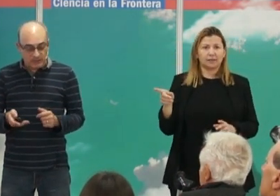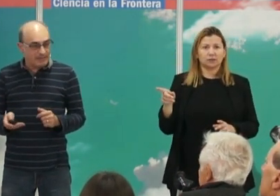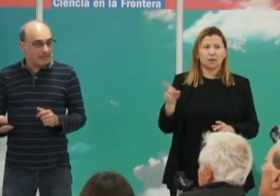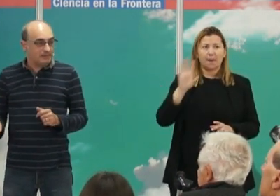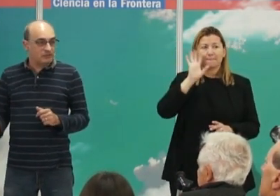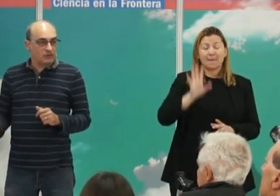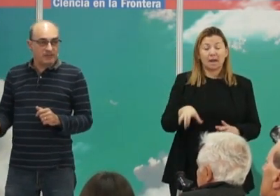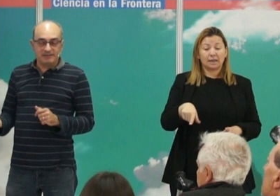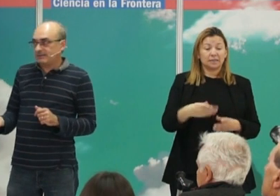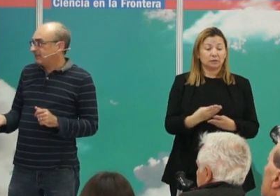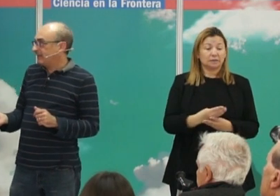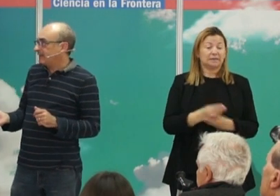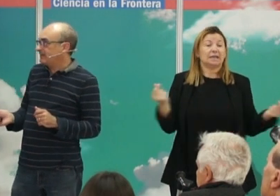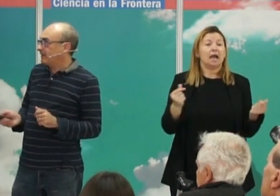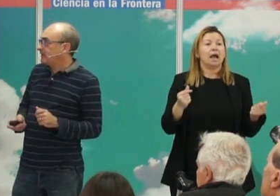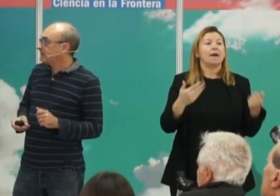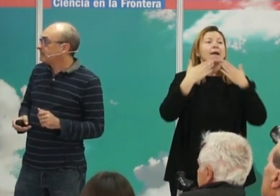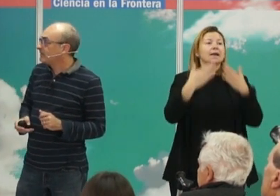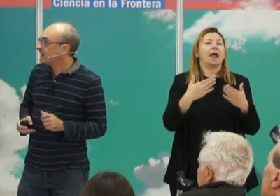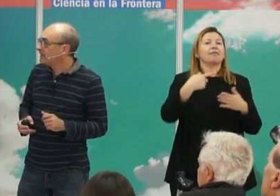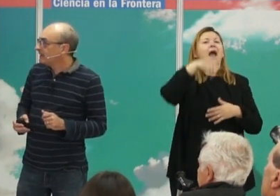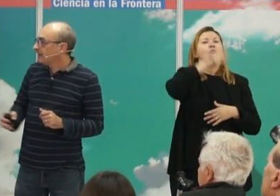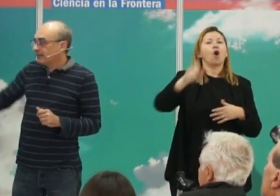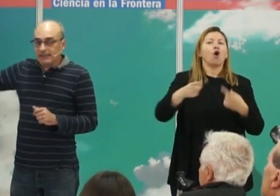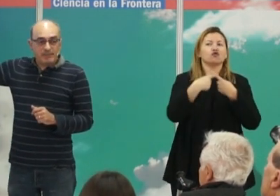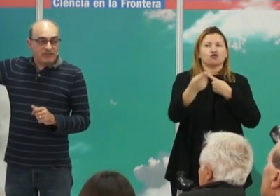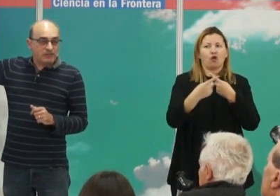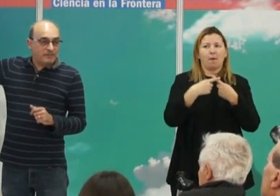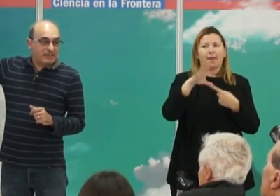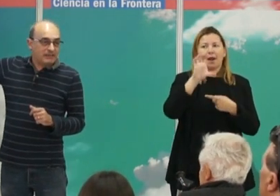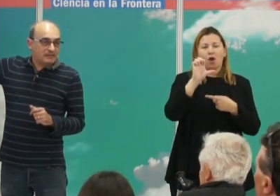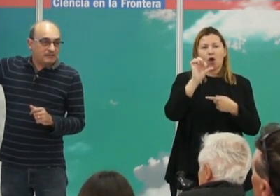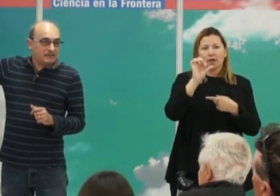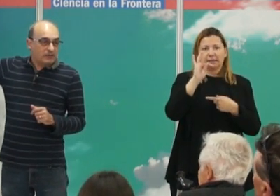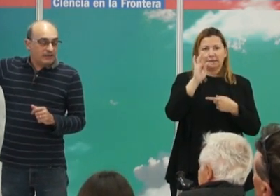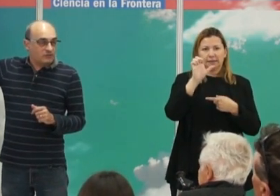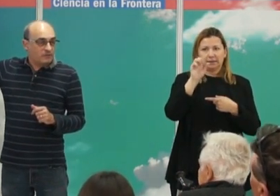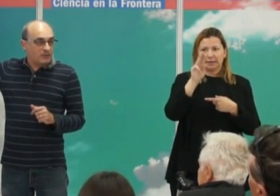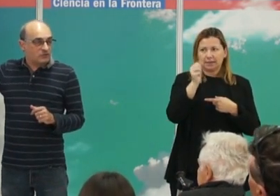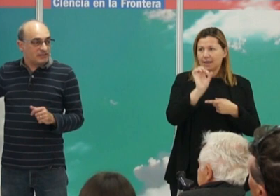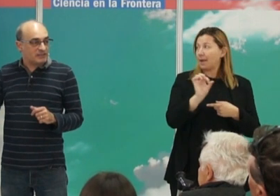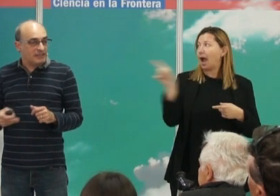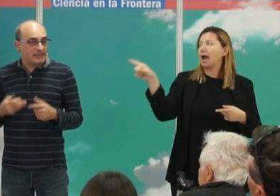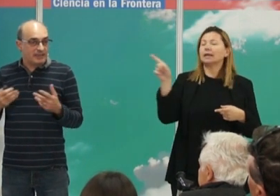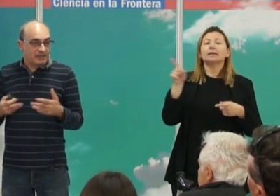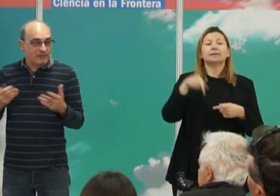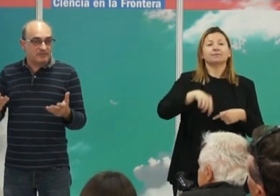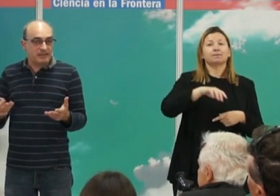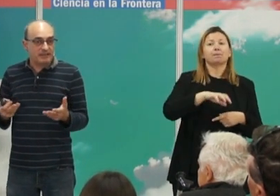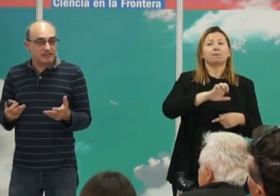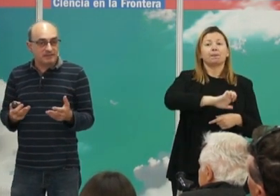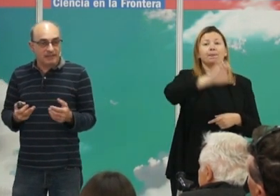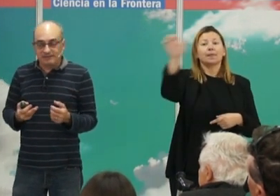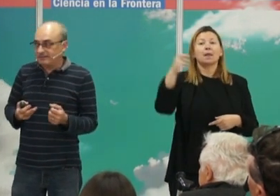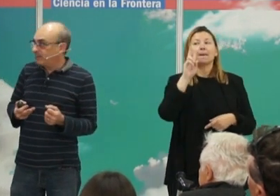mismo tiempo que llegan los nómadas de las estepas. En la península ibérica lo que descubrimos es que la llegada de la